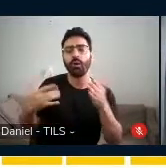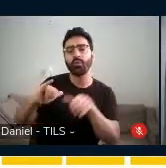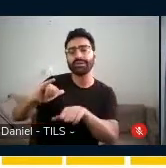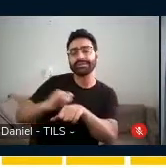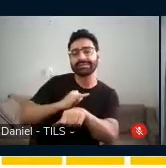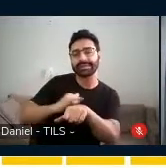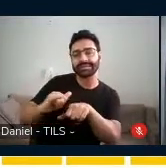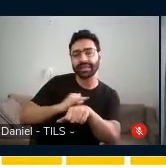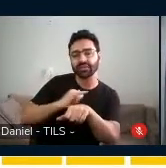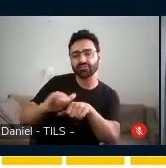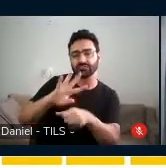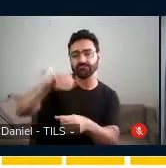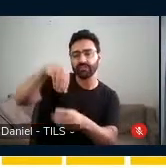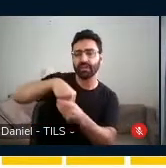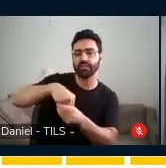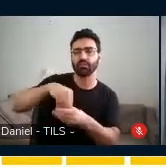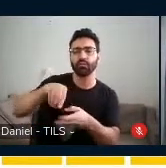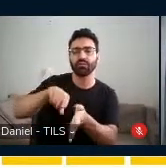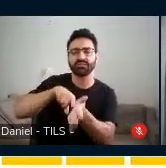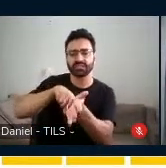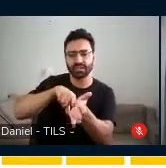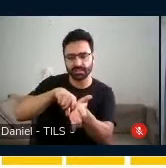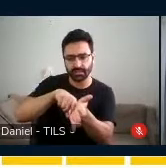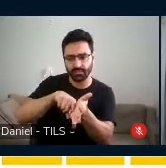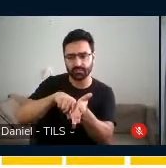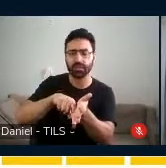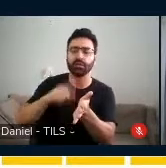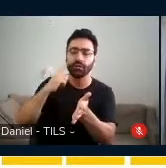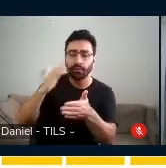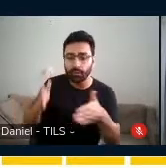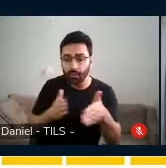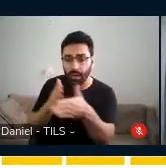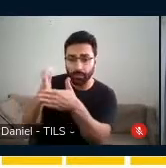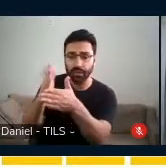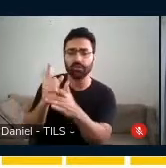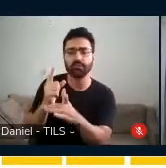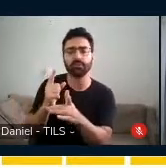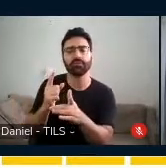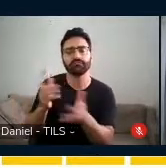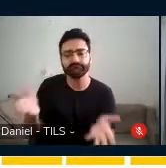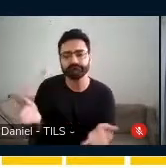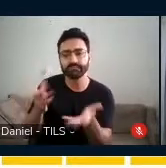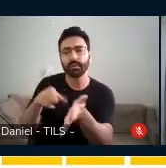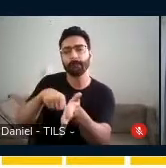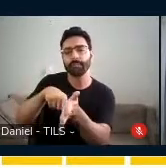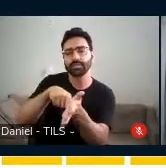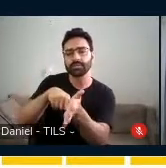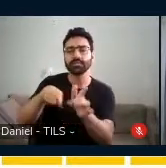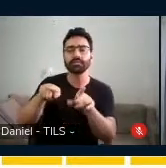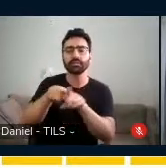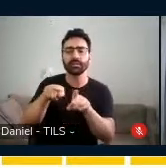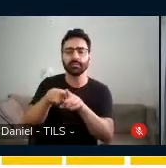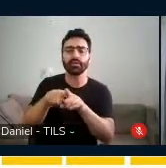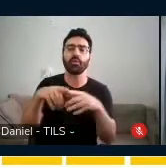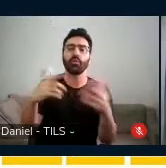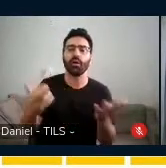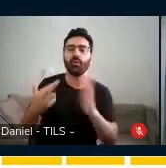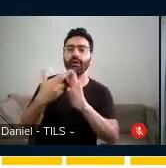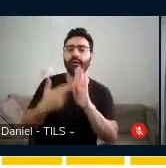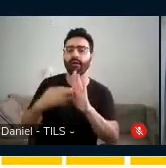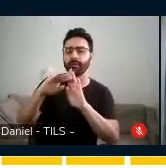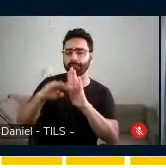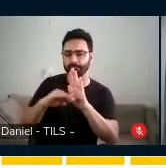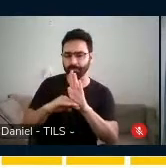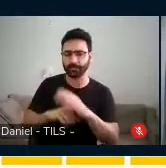engendram a investigação como caminho percorrido para efetivar a pesquisa, bem como os princípios que a nortearam. No